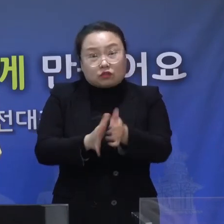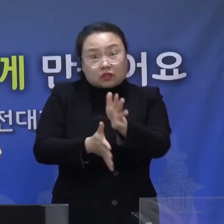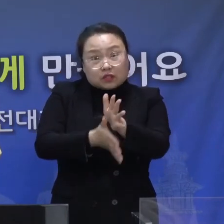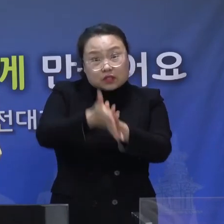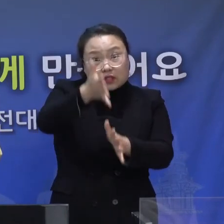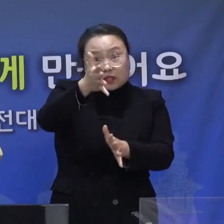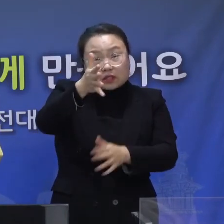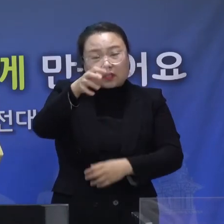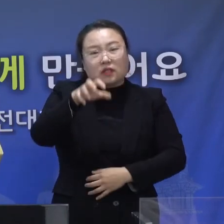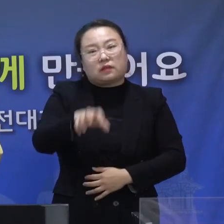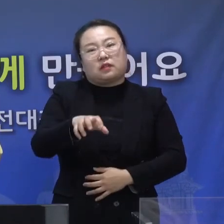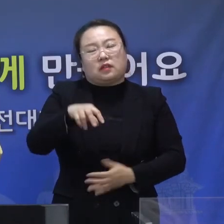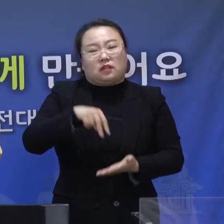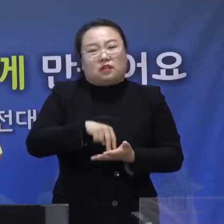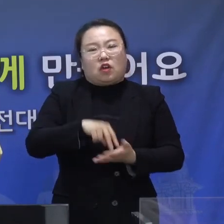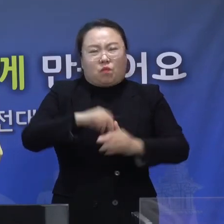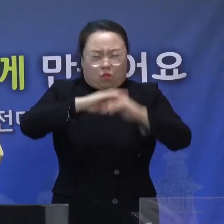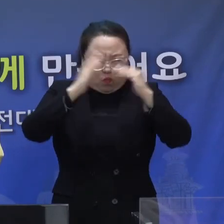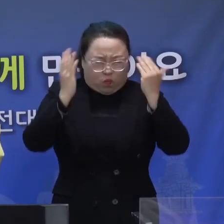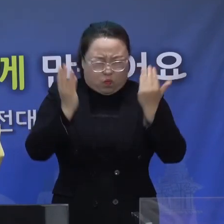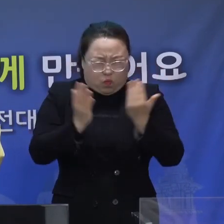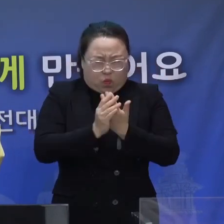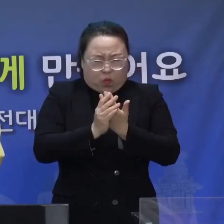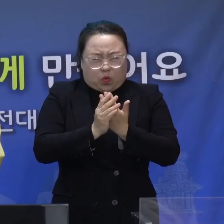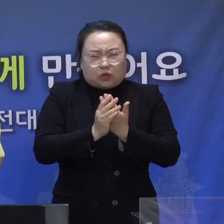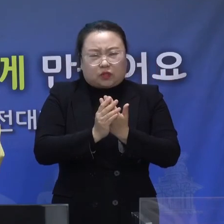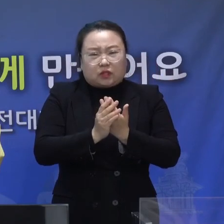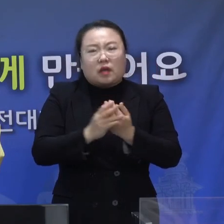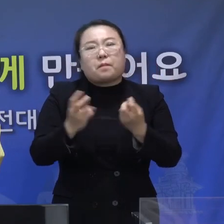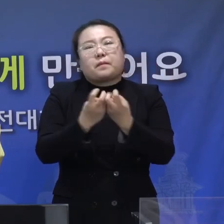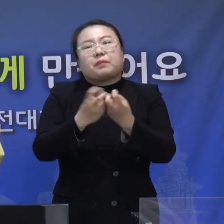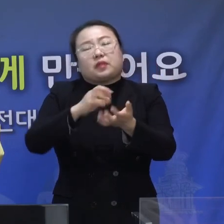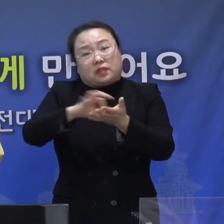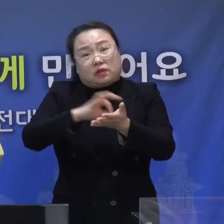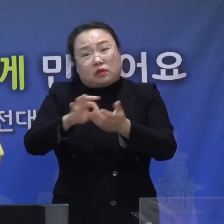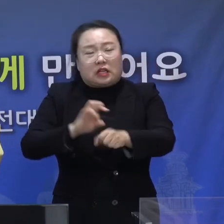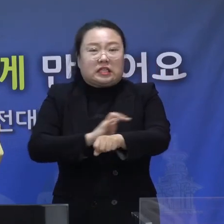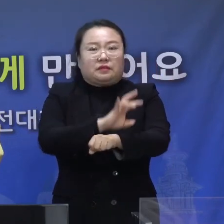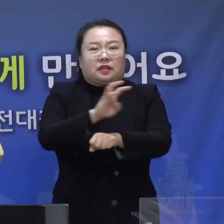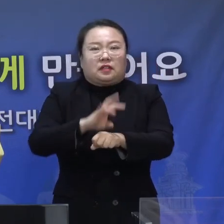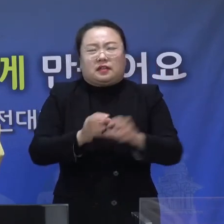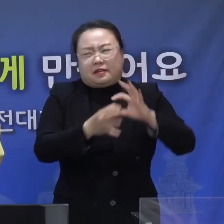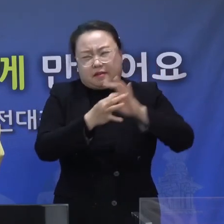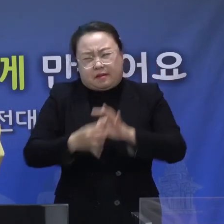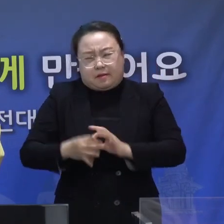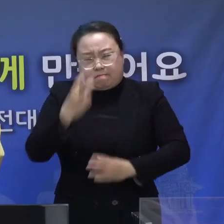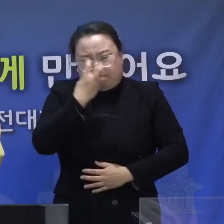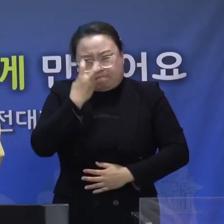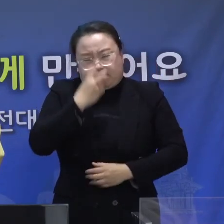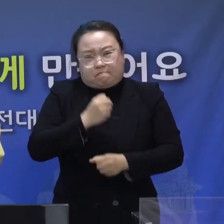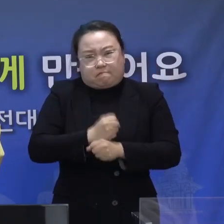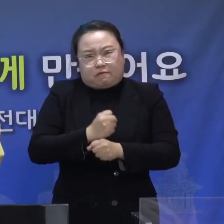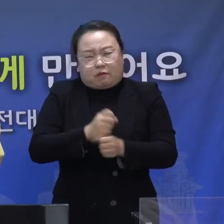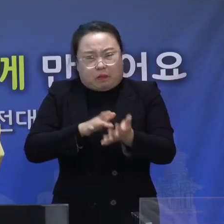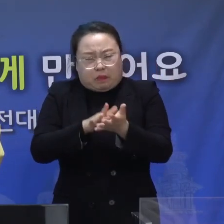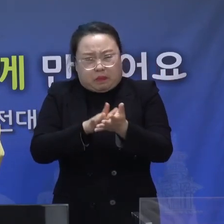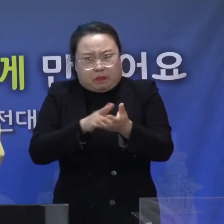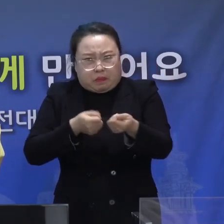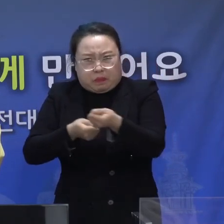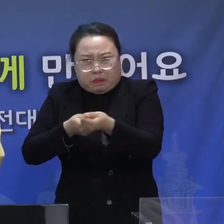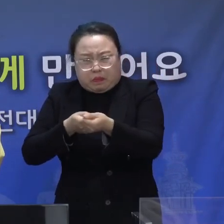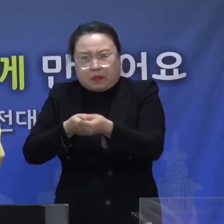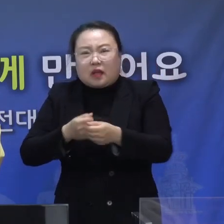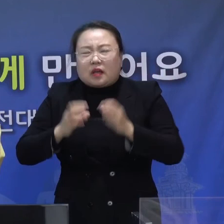수 있는 모든 조치를 강구하고 24시간 비상방역체제를 유지하면서 코로나19 감염 확산 방지를 위해서